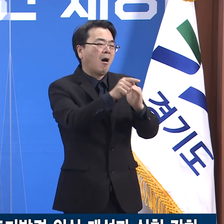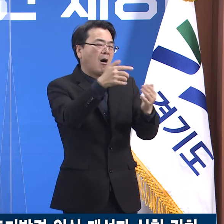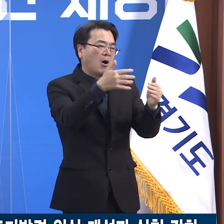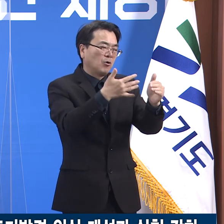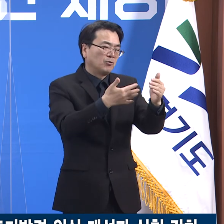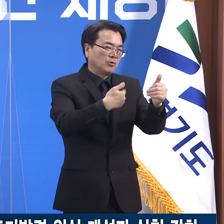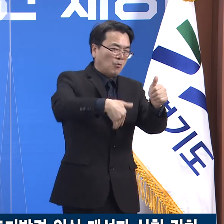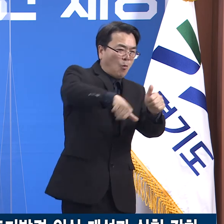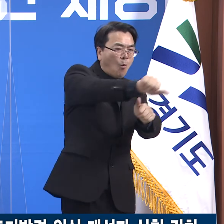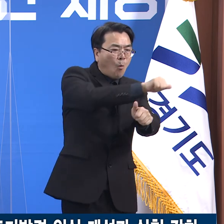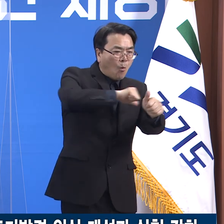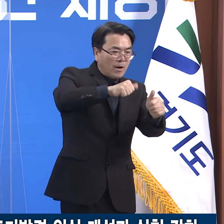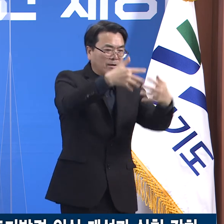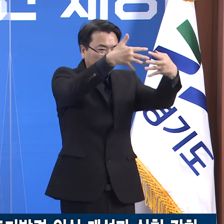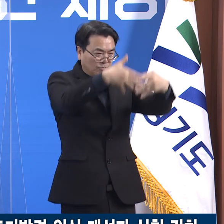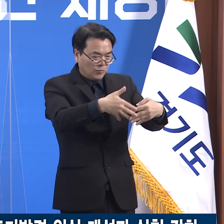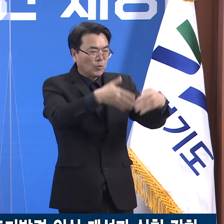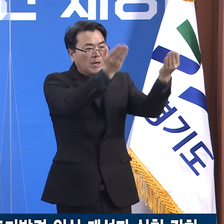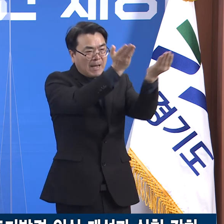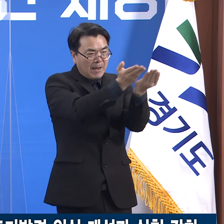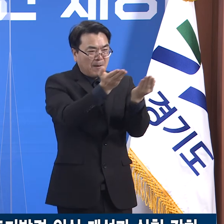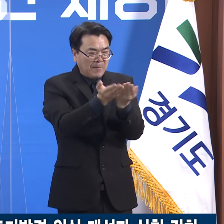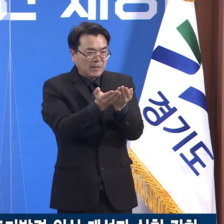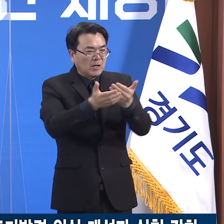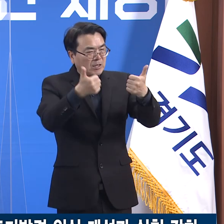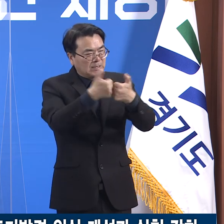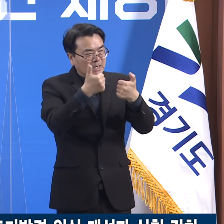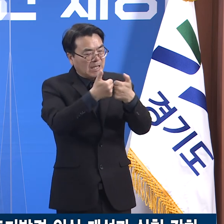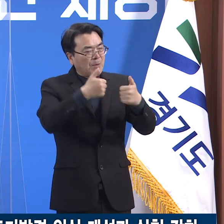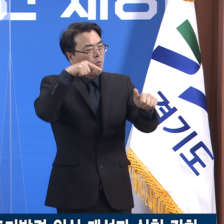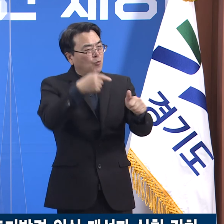컨설팅 서비스를 제공할 계획입니다.